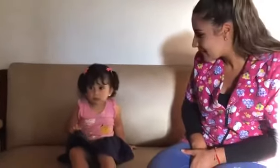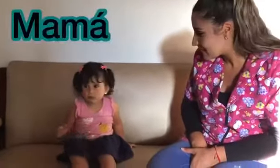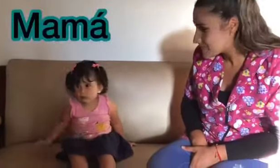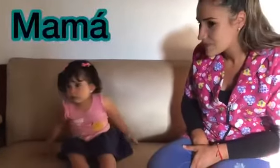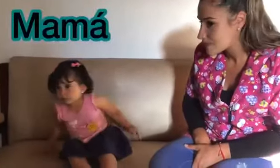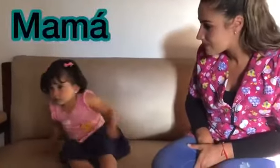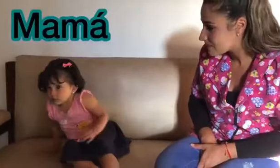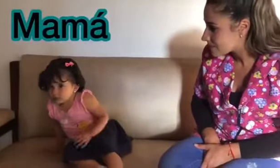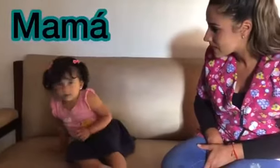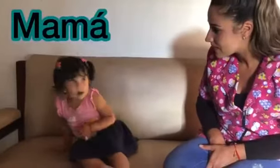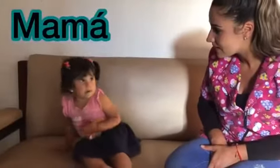se dice mamá? Mamá.